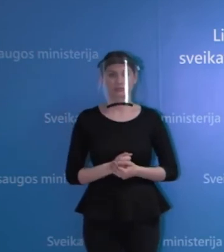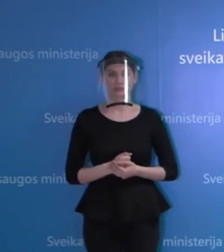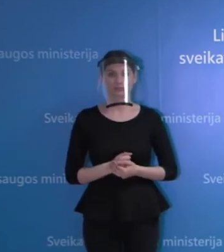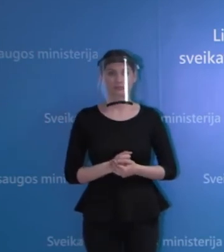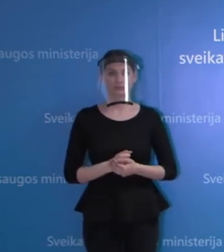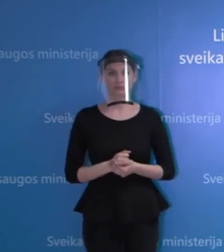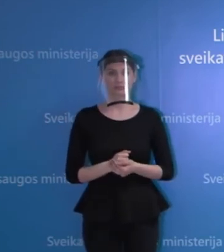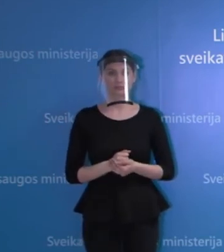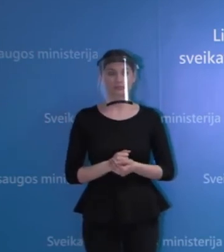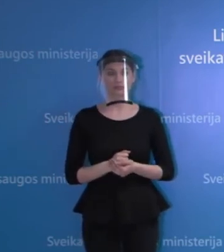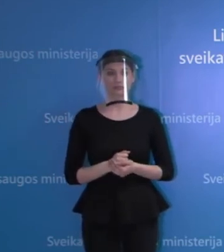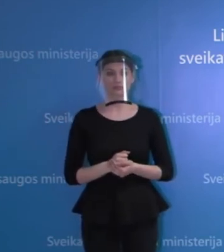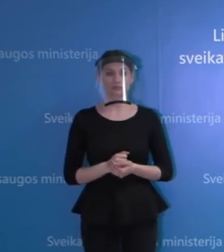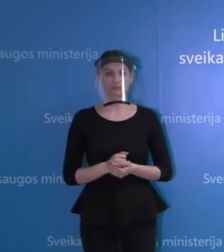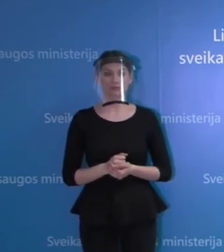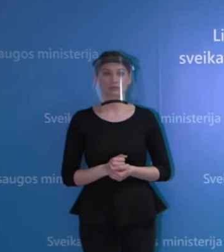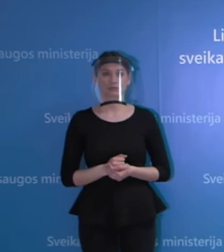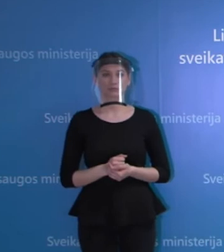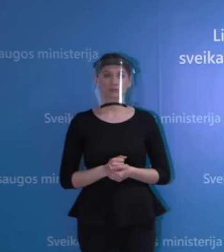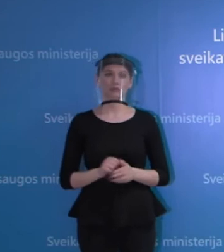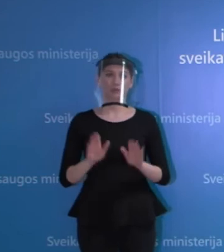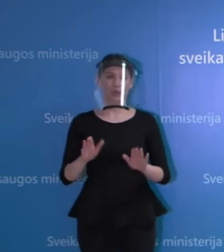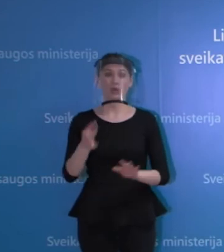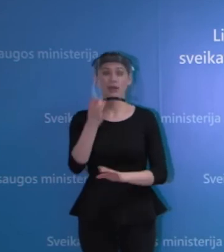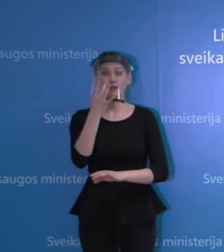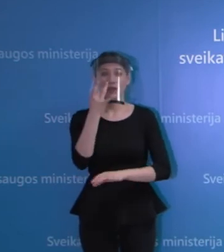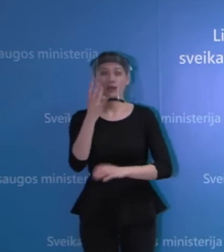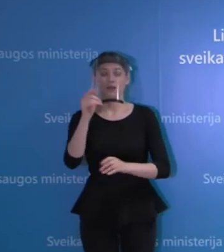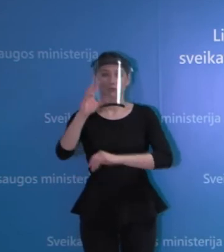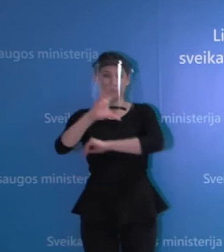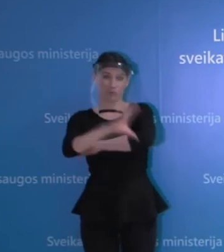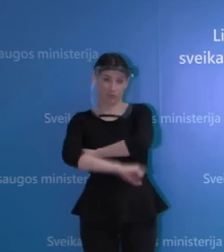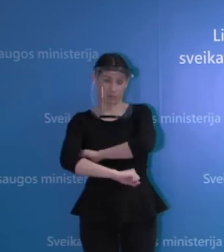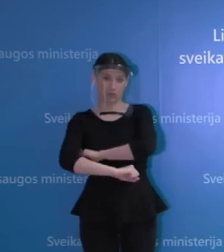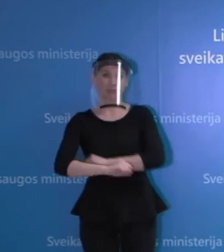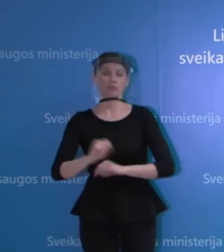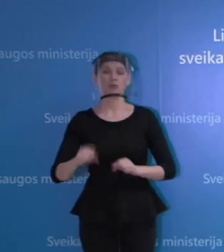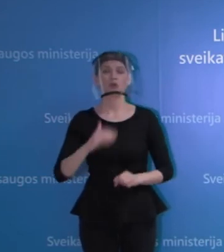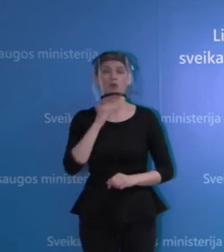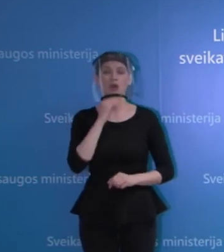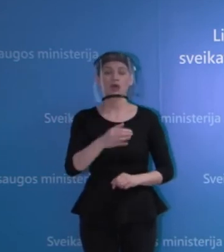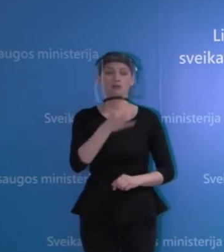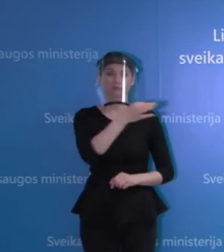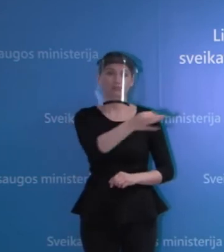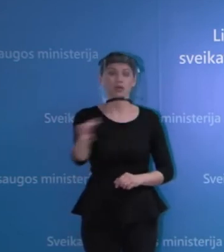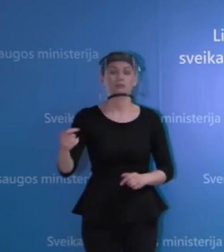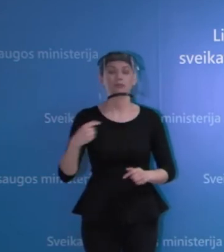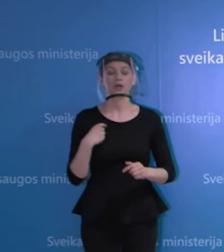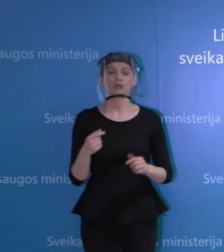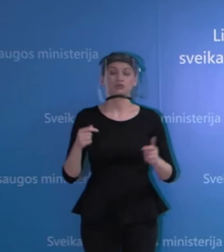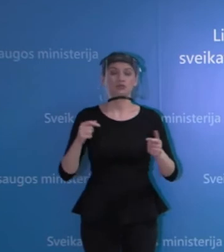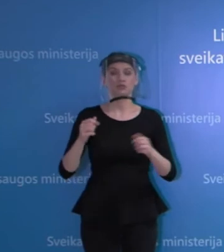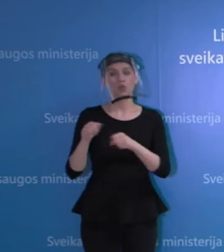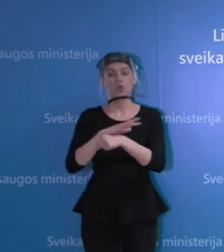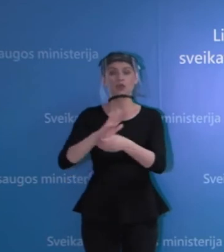sulaukė gegužės mėnėse pabaigos daugai iškiau galėsim pasakyti, kaip mums sekasi. Jo labiau, kad